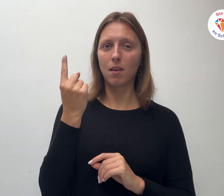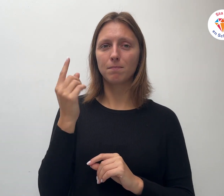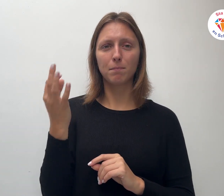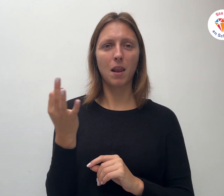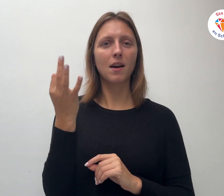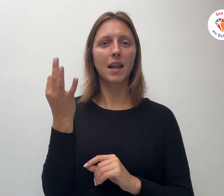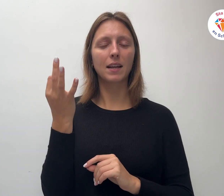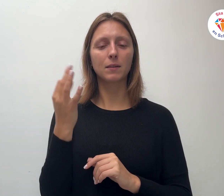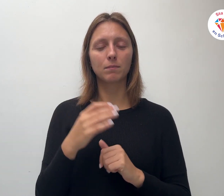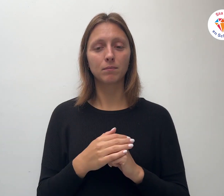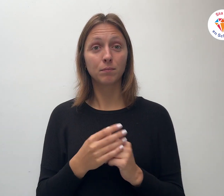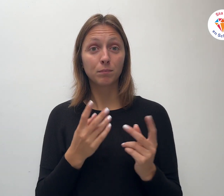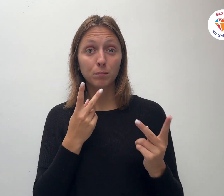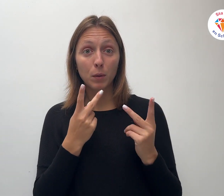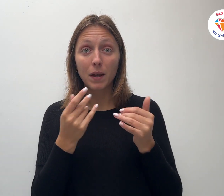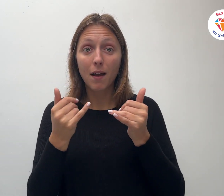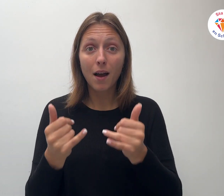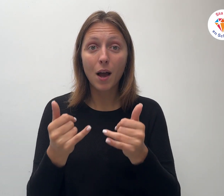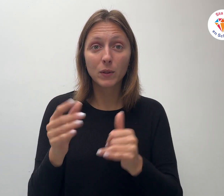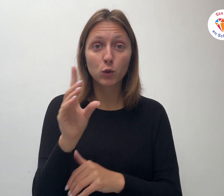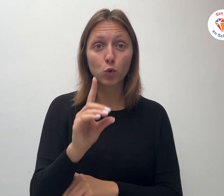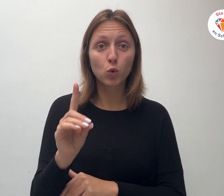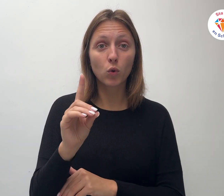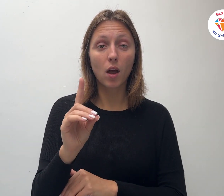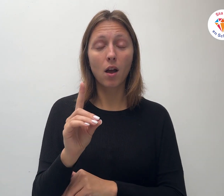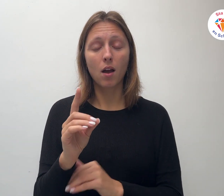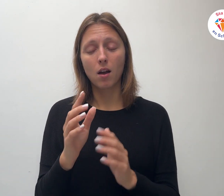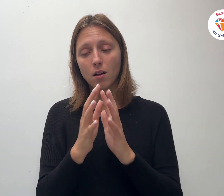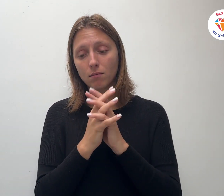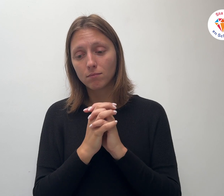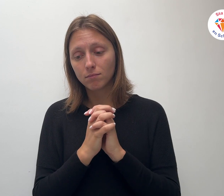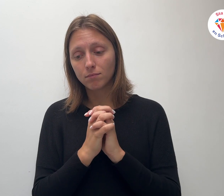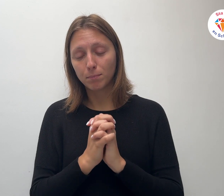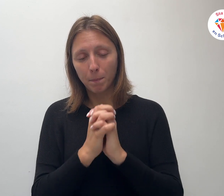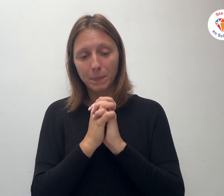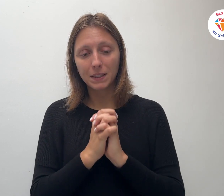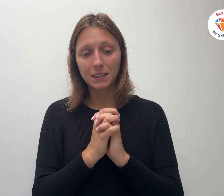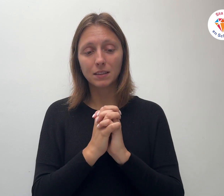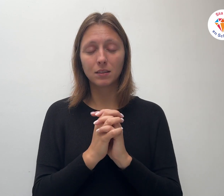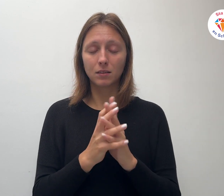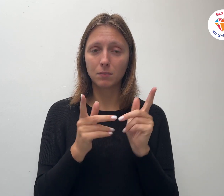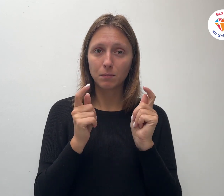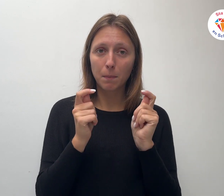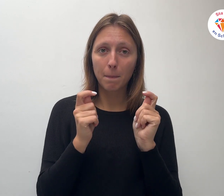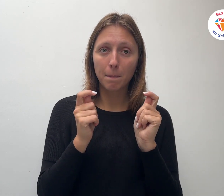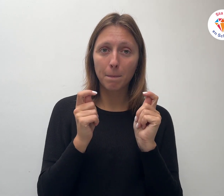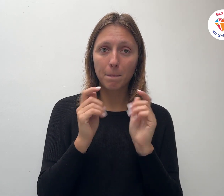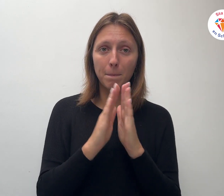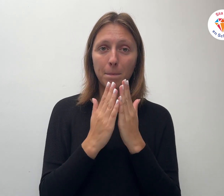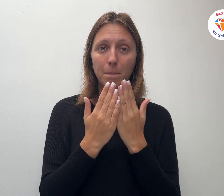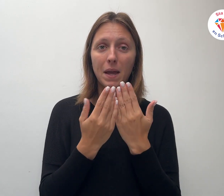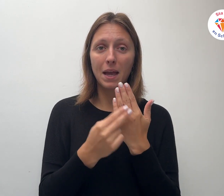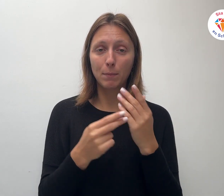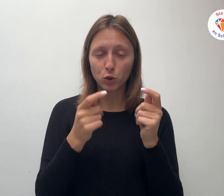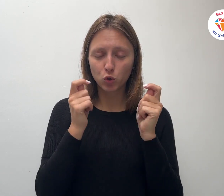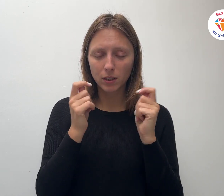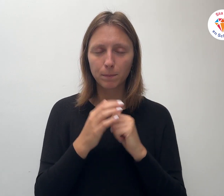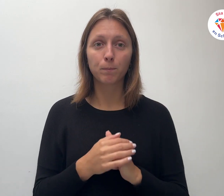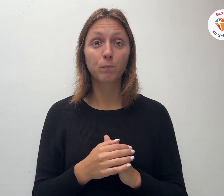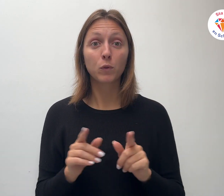de zondagdienst Bijbelstudies en bidstanders Ook als de kinderen klein waren Sprak ik onderling af